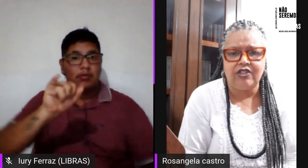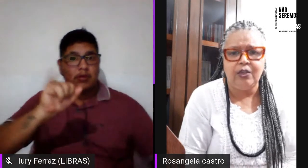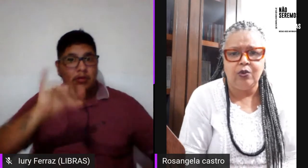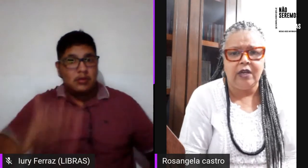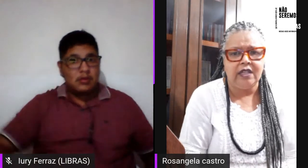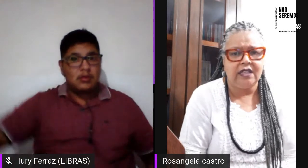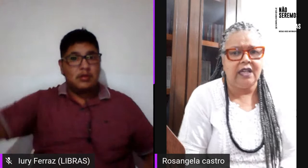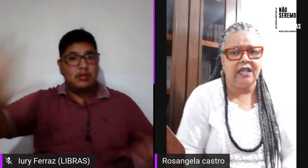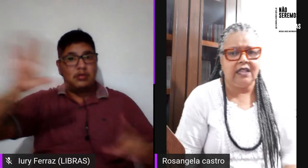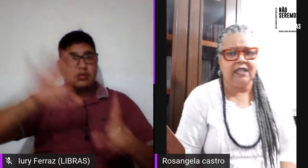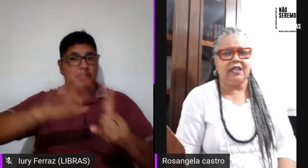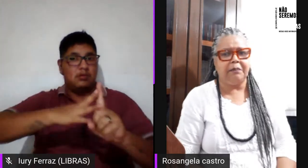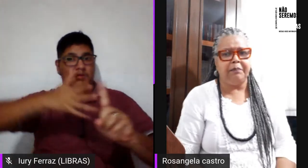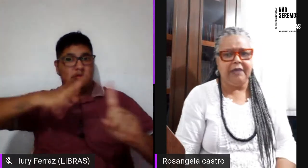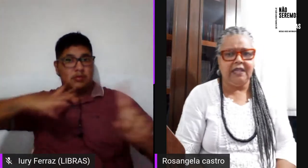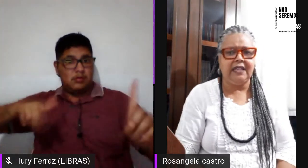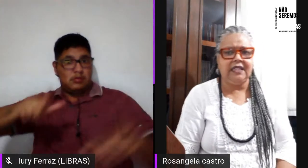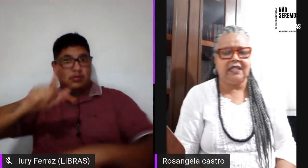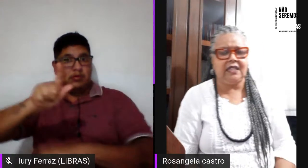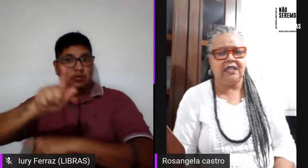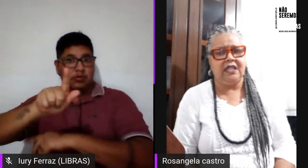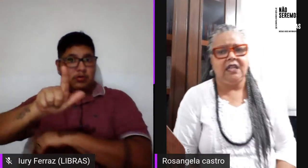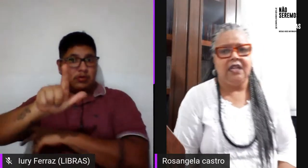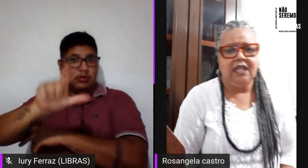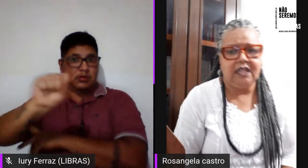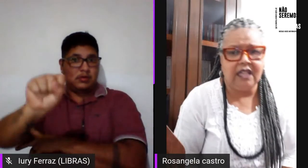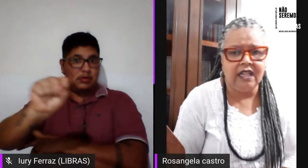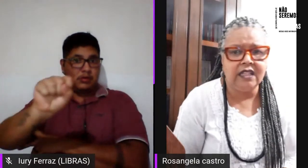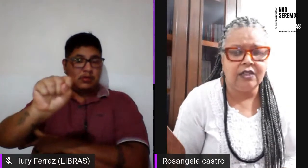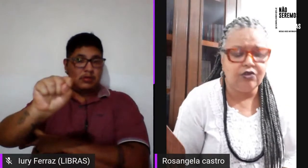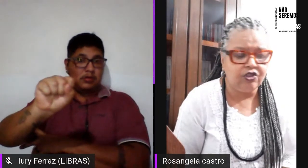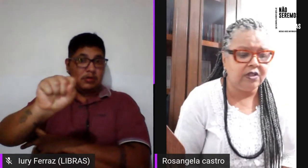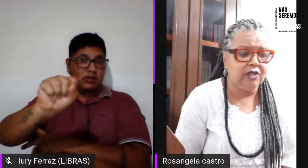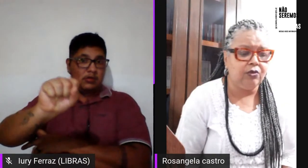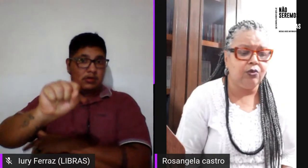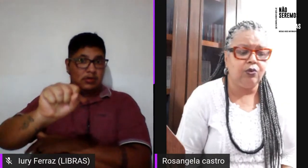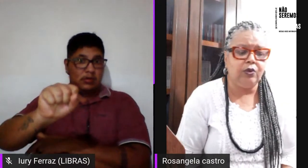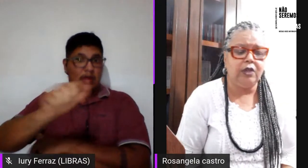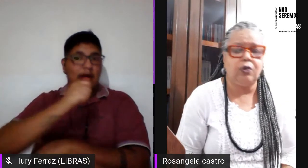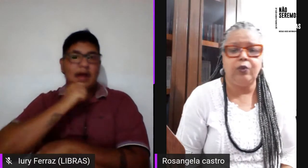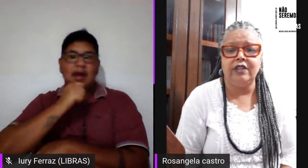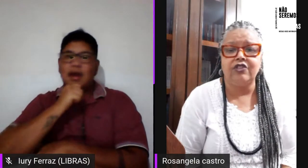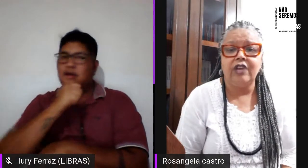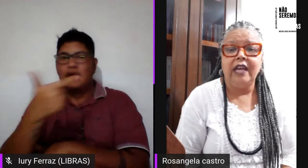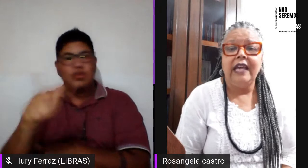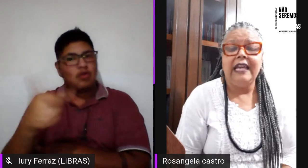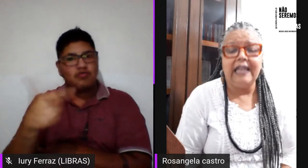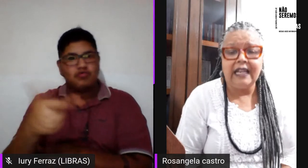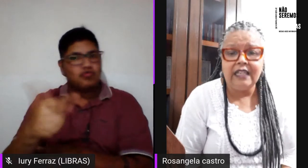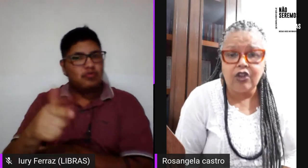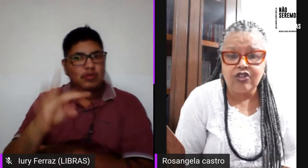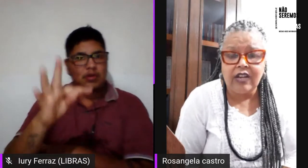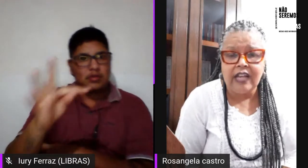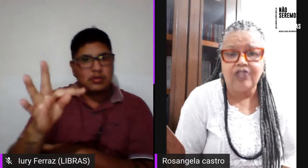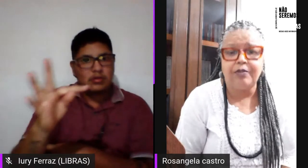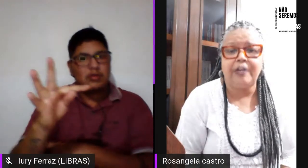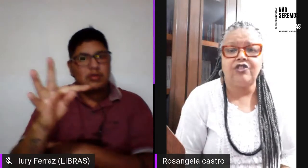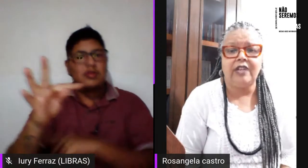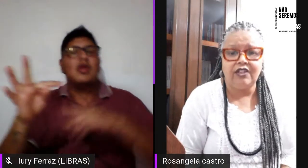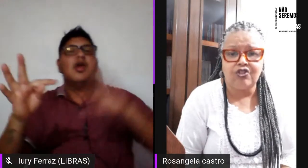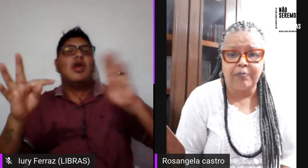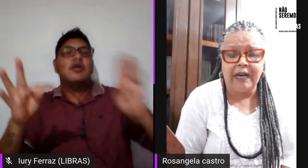Lésbicas, daí o da letra B e a letra D ainda não tinham sido incumidas. E ali, nós